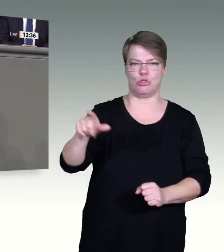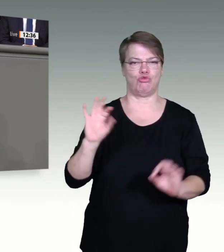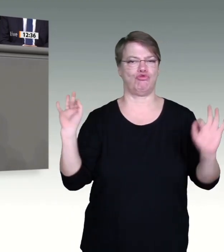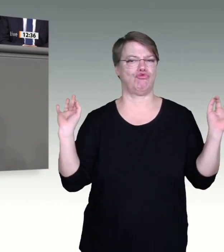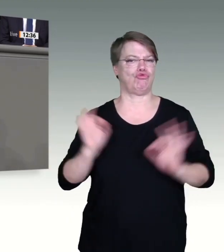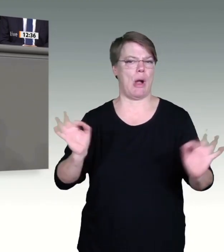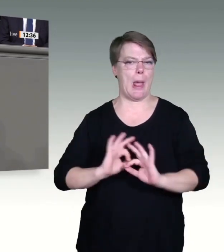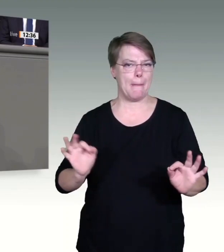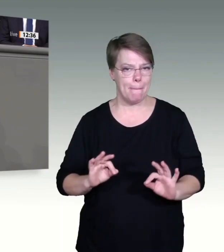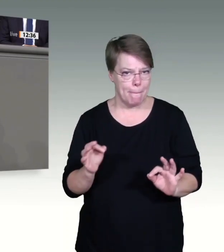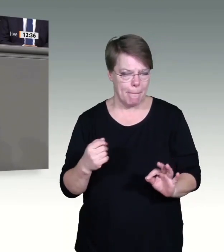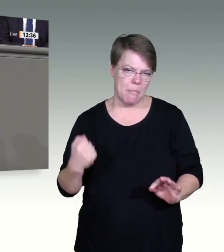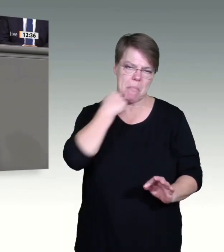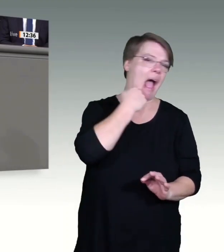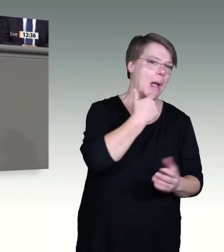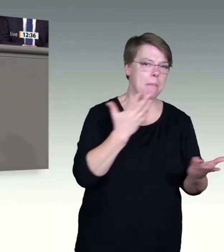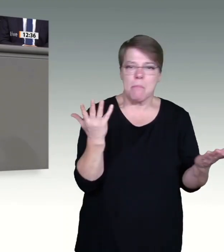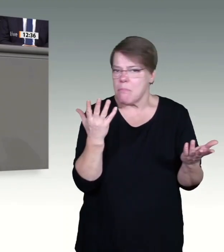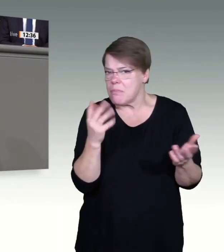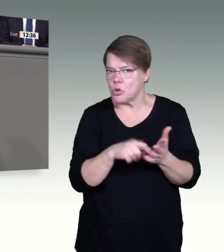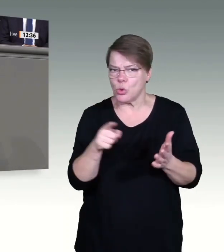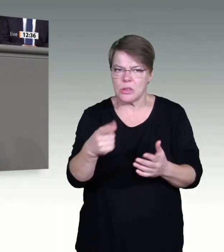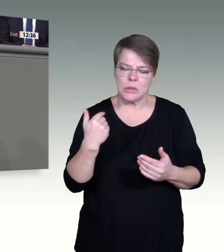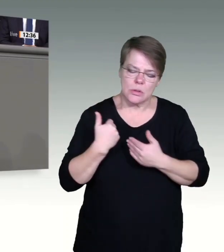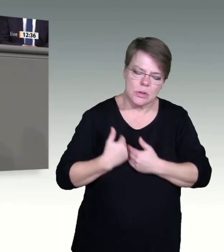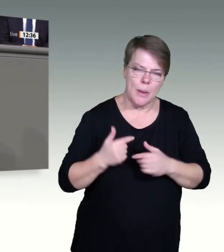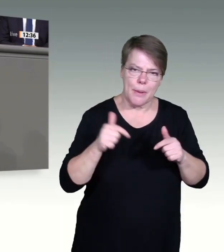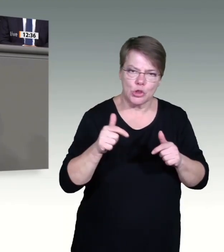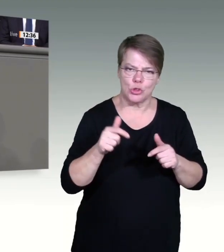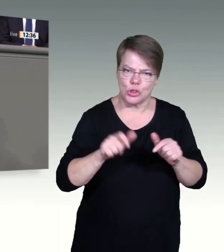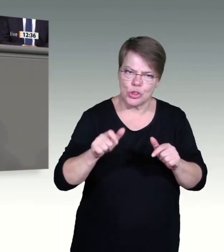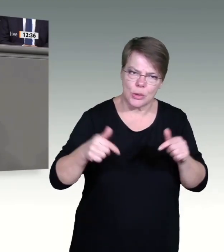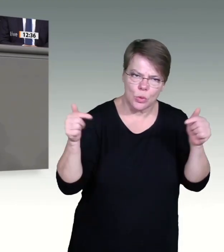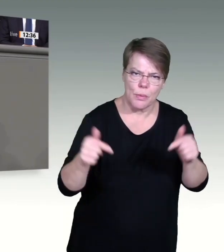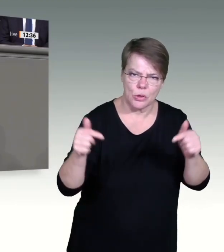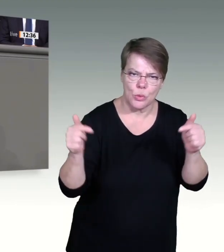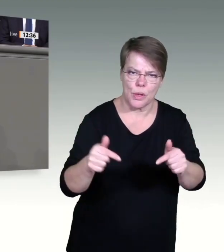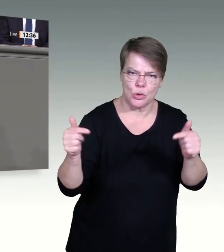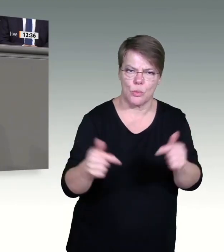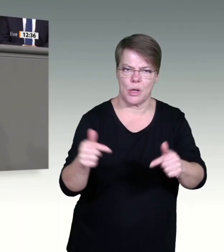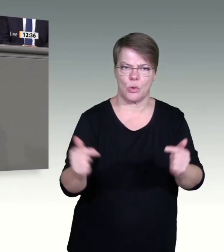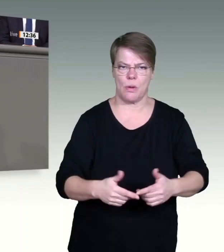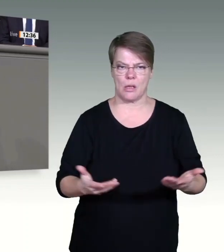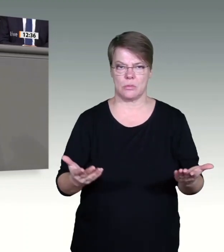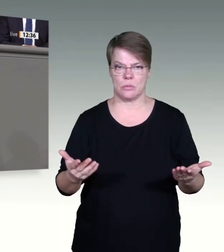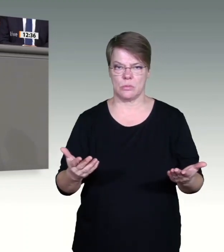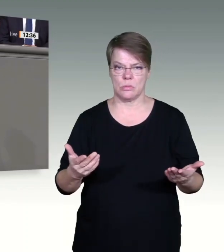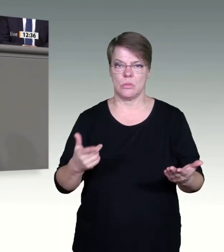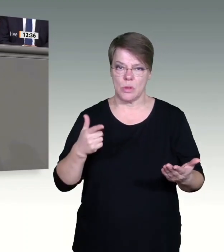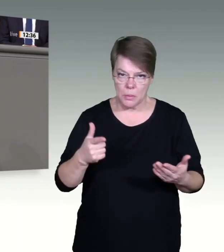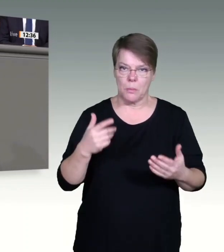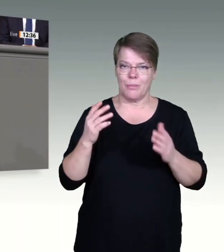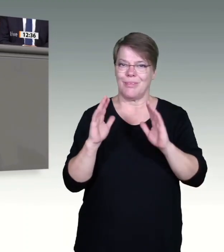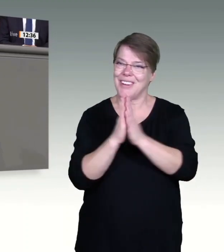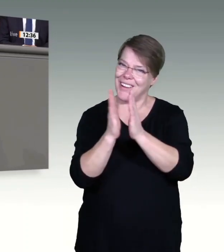länger, als wir von Corona sprechen. Die Ursachen sind ein vermurktes Krankenhausfinanzierungssystem, eine notorisch